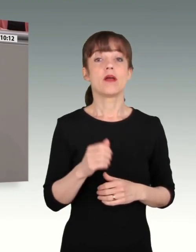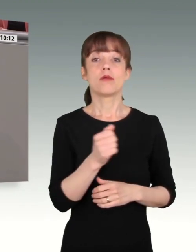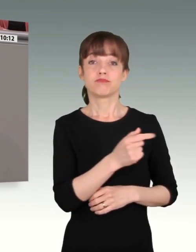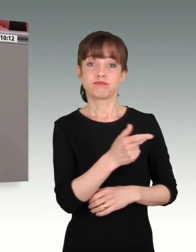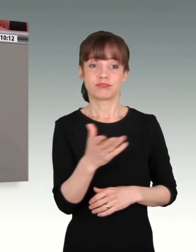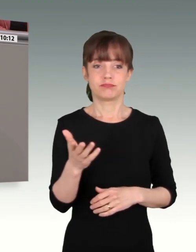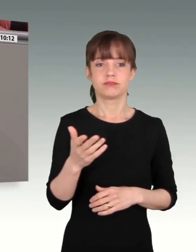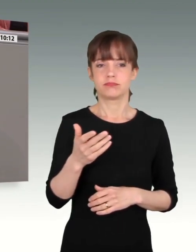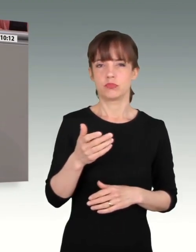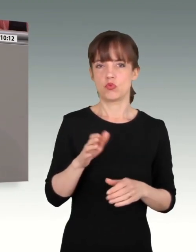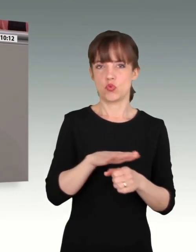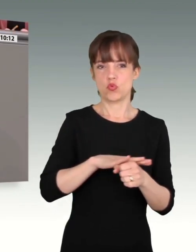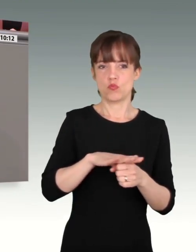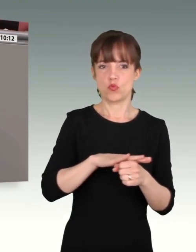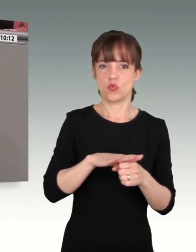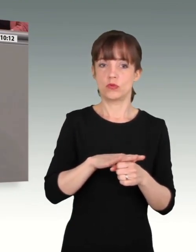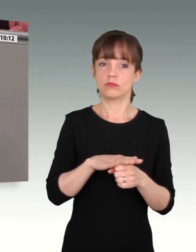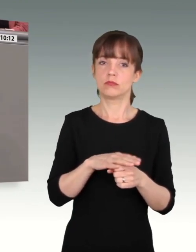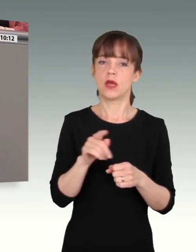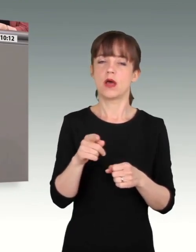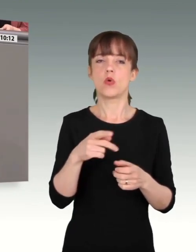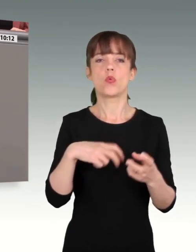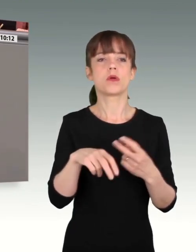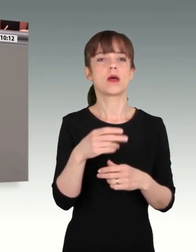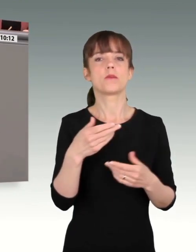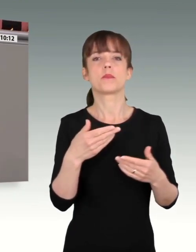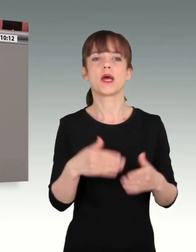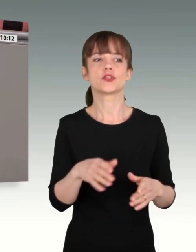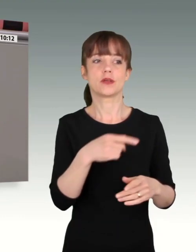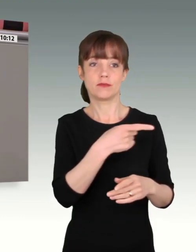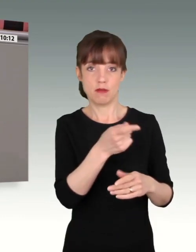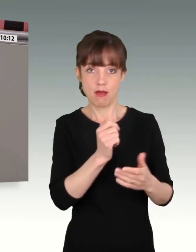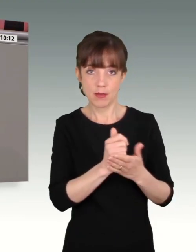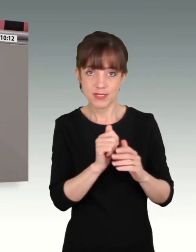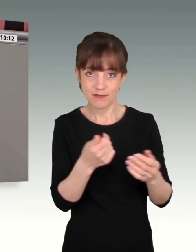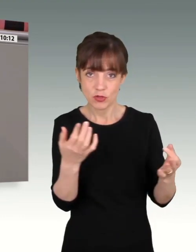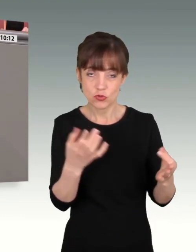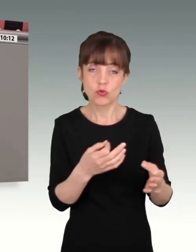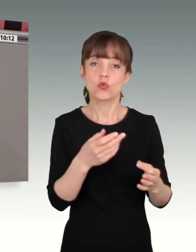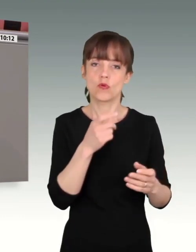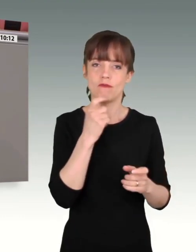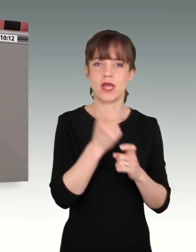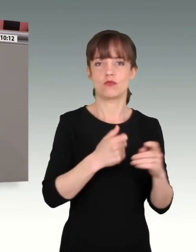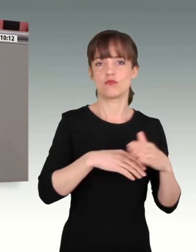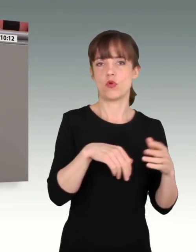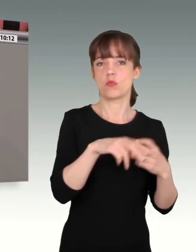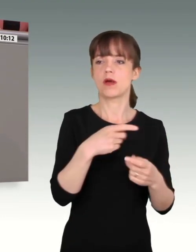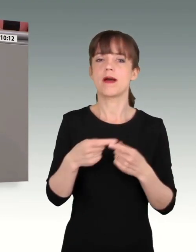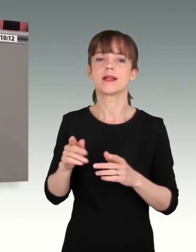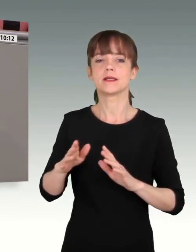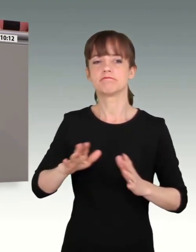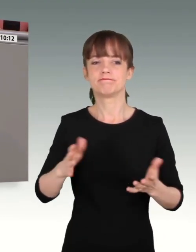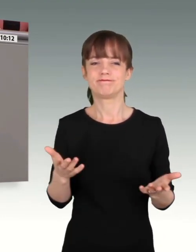zur Amtshilfe verantwortungsvoller umgegangen als andere. Und auch in der Flutkatastrophe im Juli 2021 mit ihren